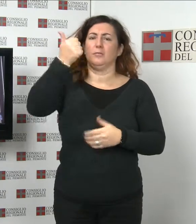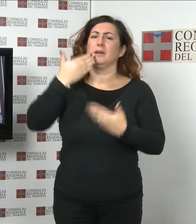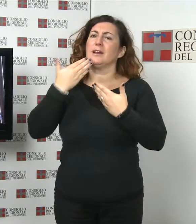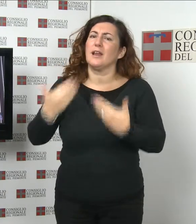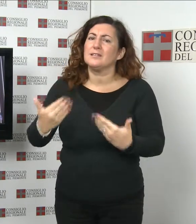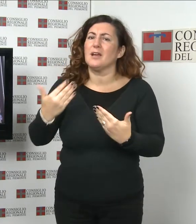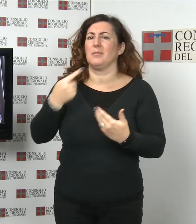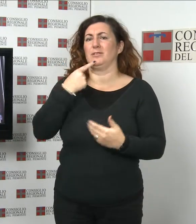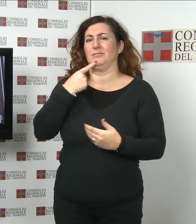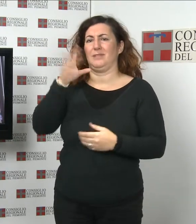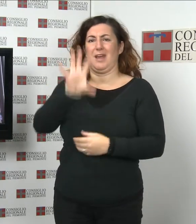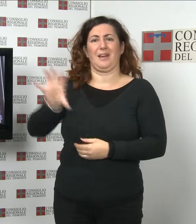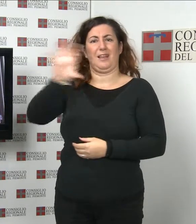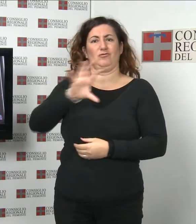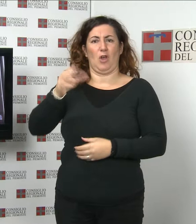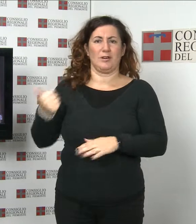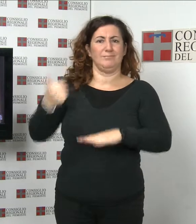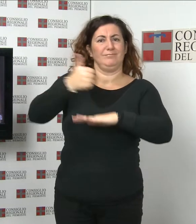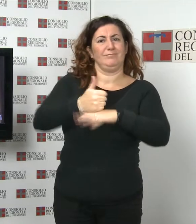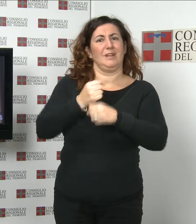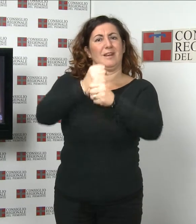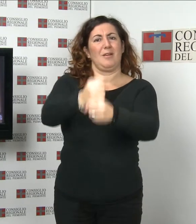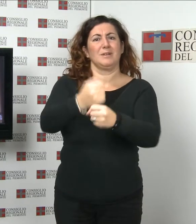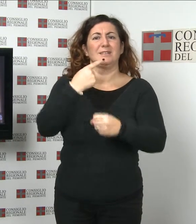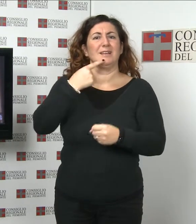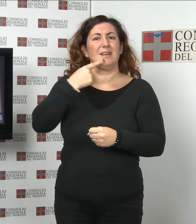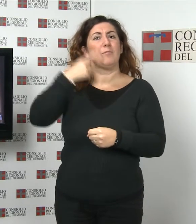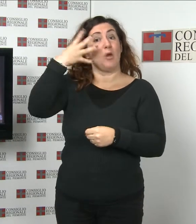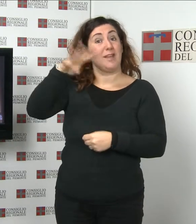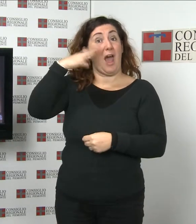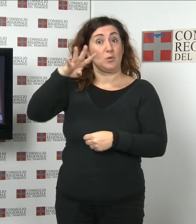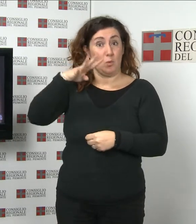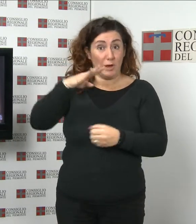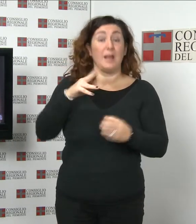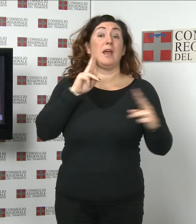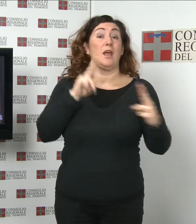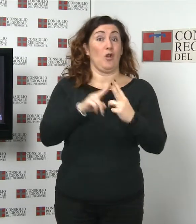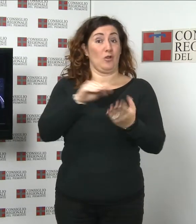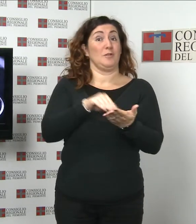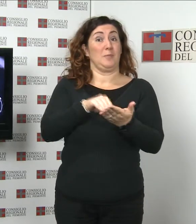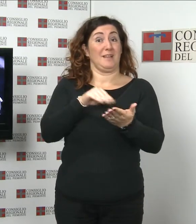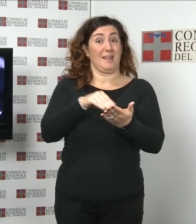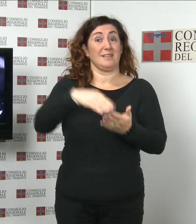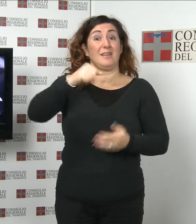rappresentata dalla consigliera Augusta Montaruli. All'incontro era presente anche il consigliere Mario Carossa.